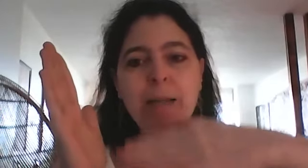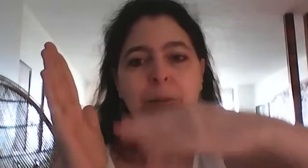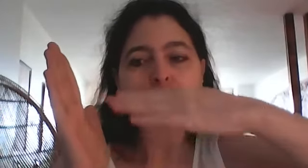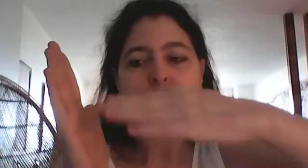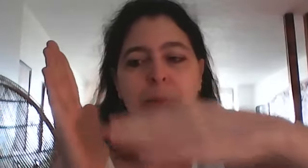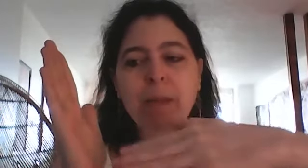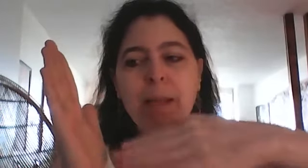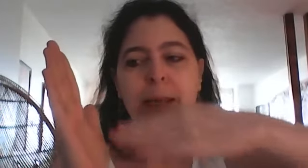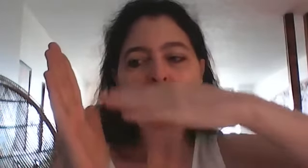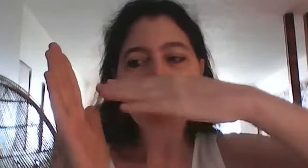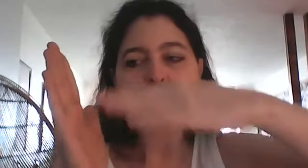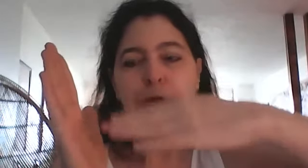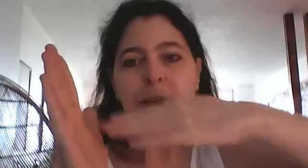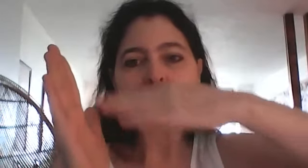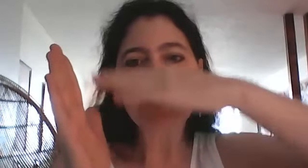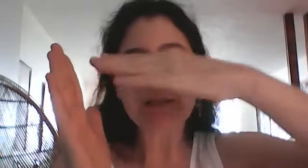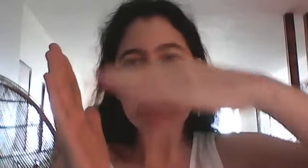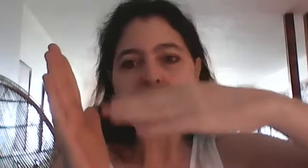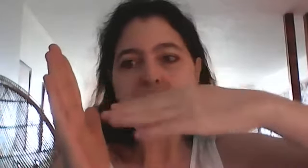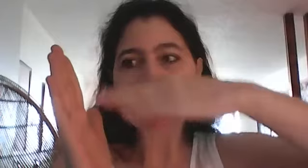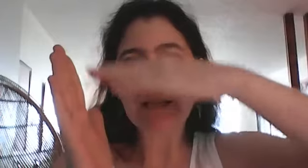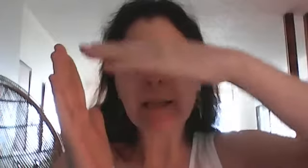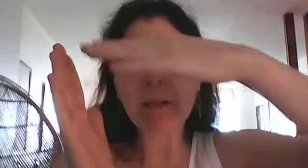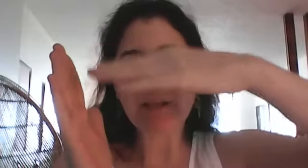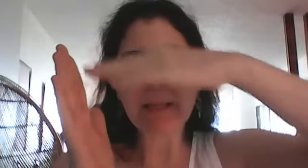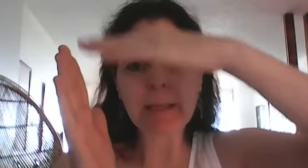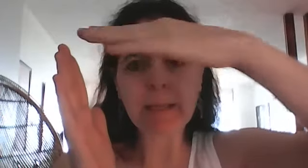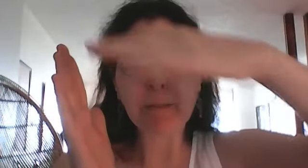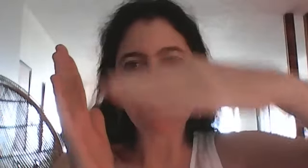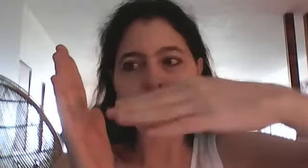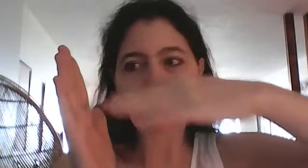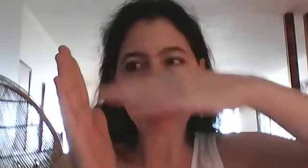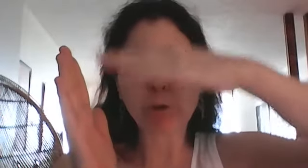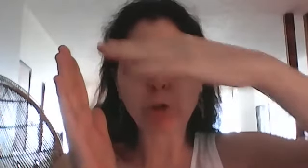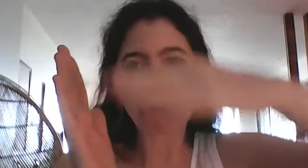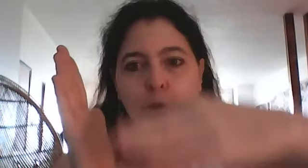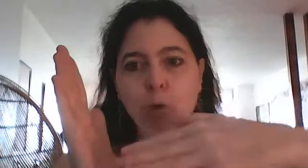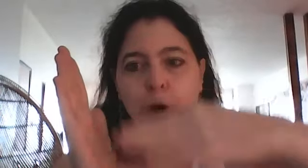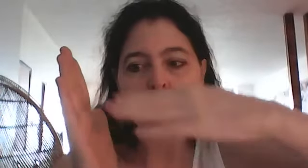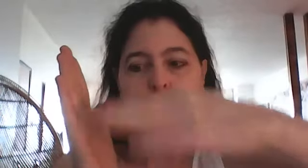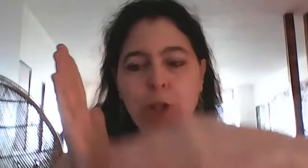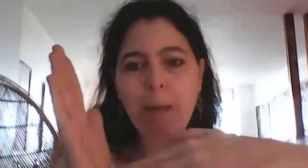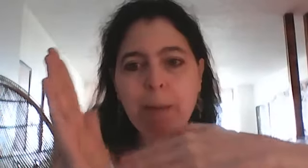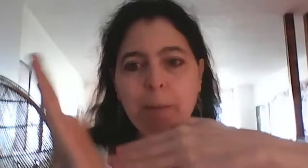et vous faites des cercles qui vont qui font tout le tour de la main